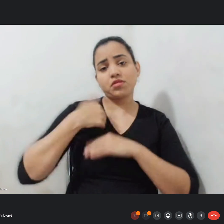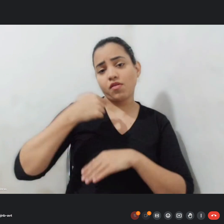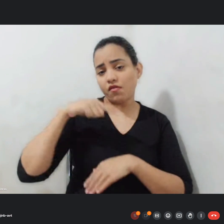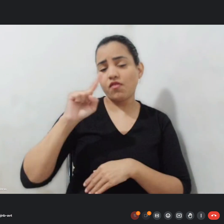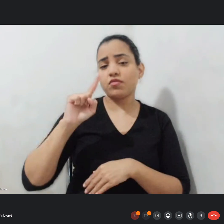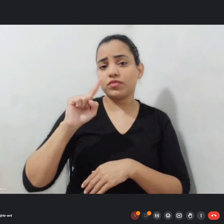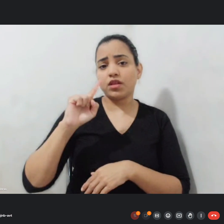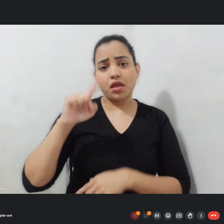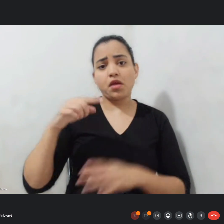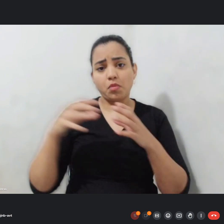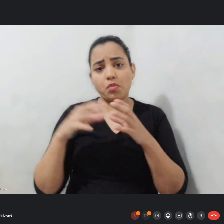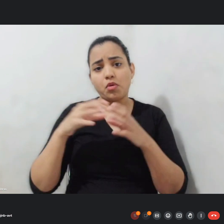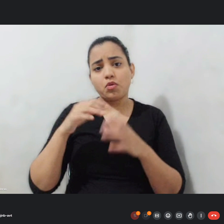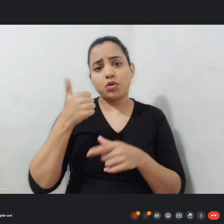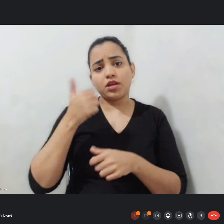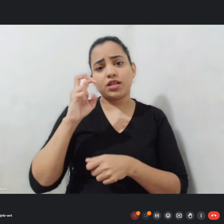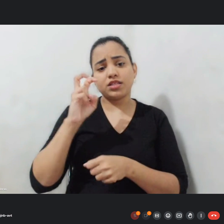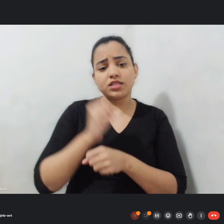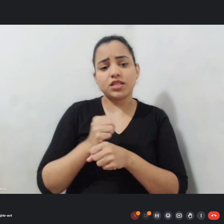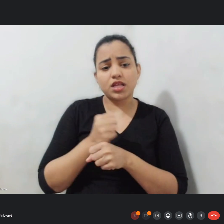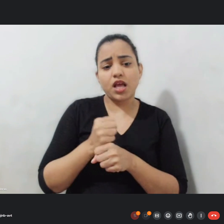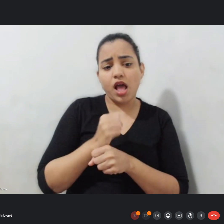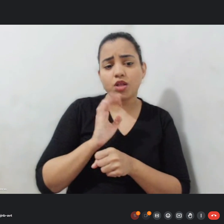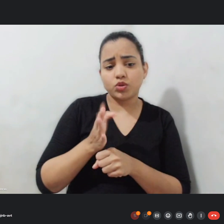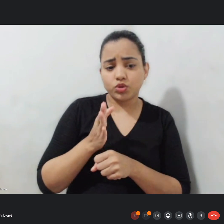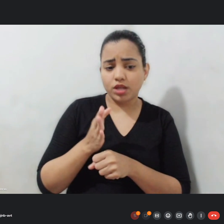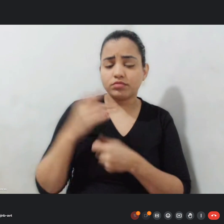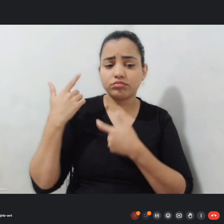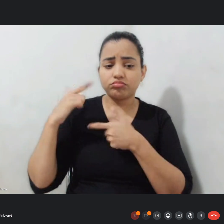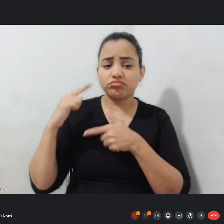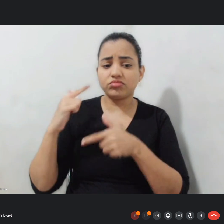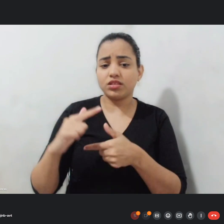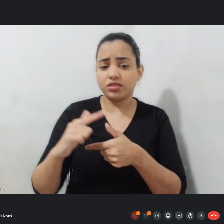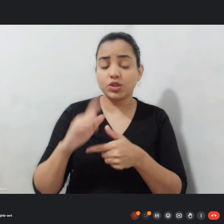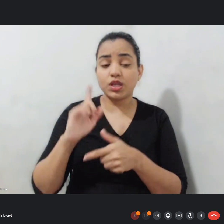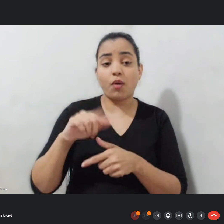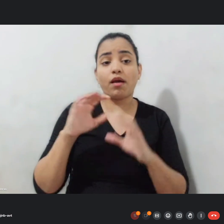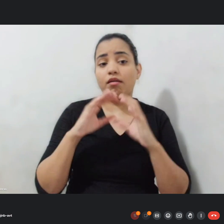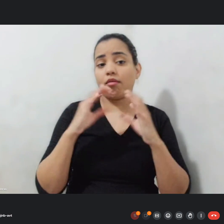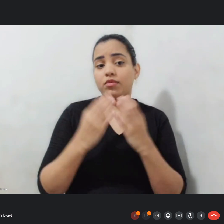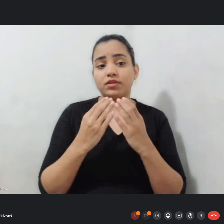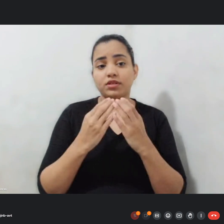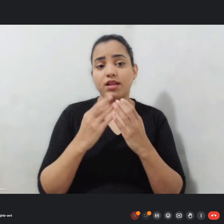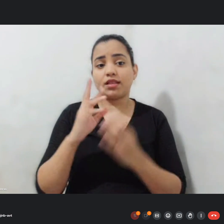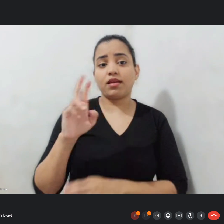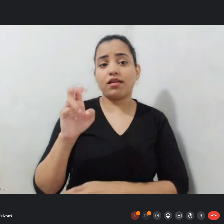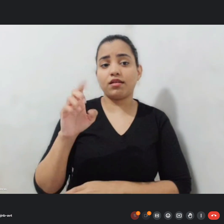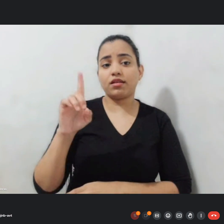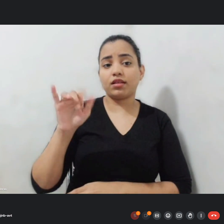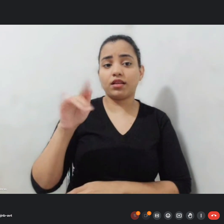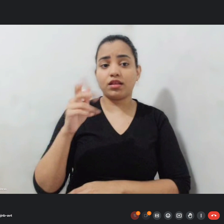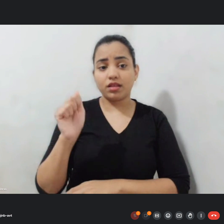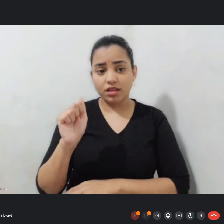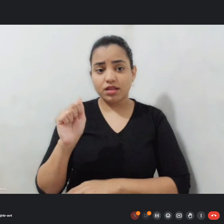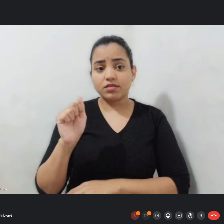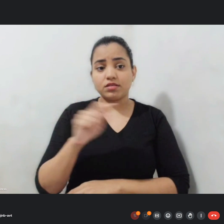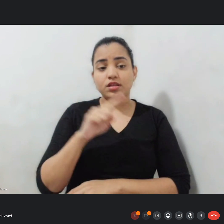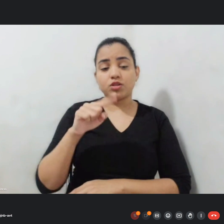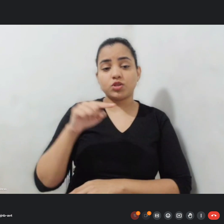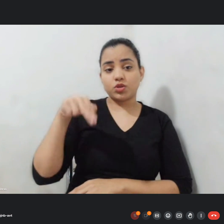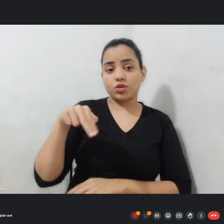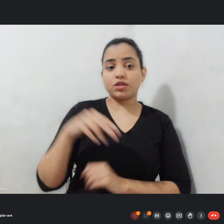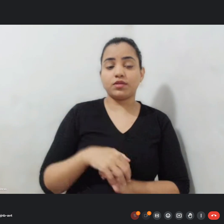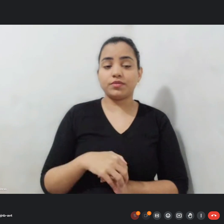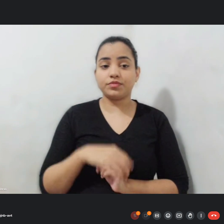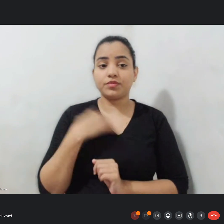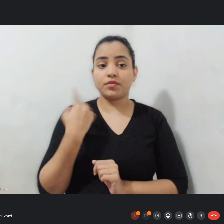que é tradicional que é da comunidade da Ridinha da Zona Norte e que nós temos 100% da participação das mulheres nosso